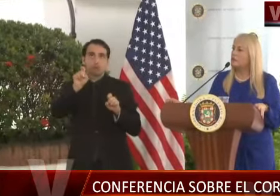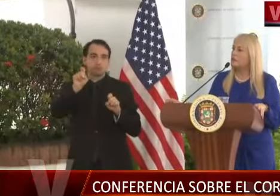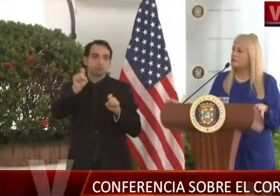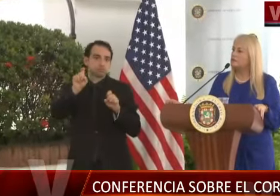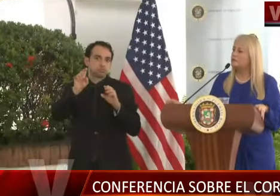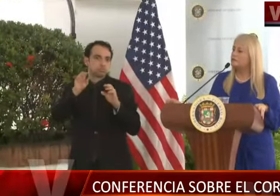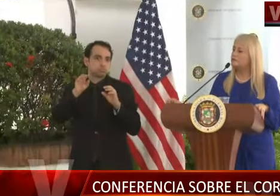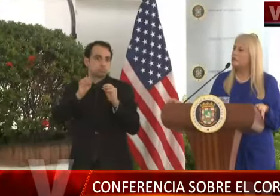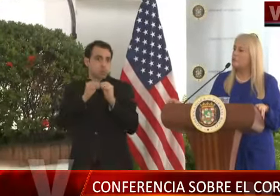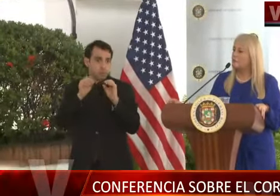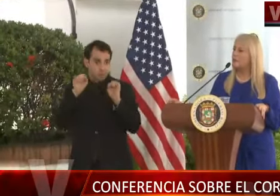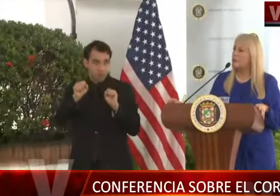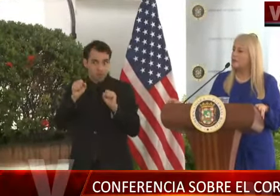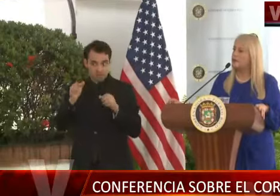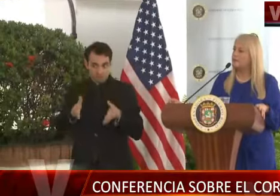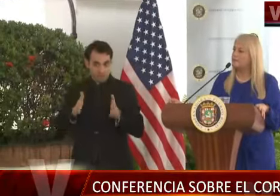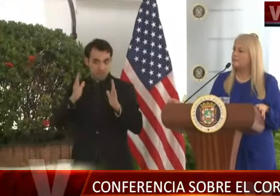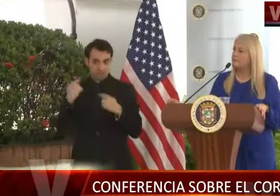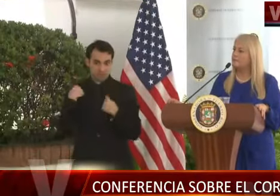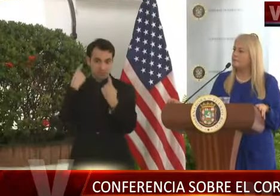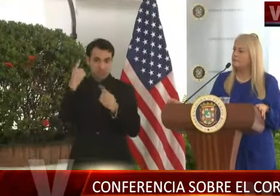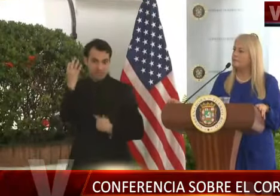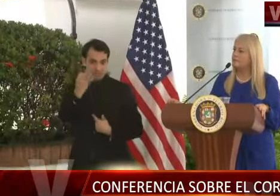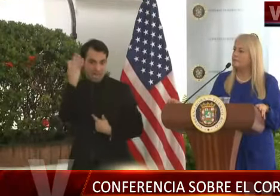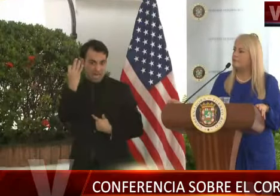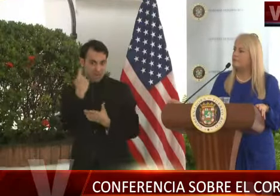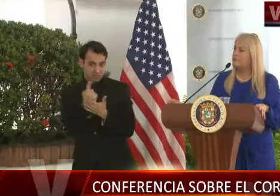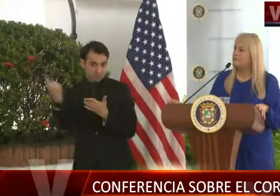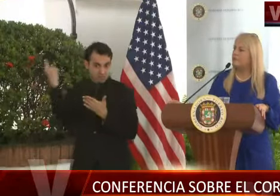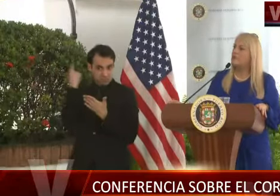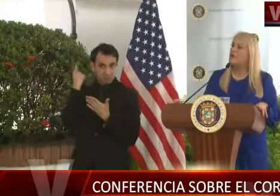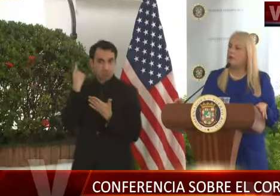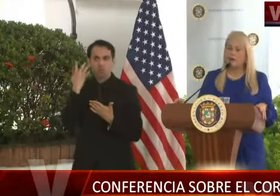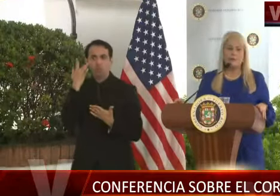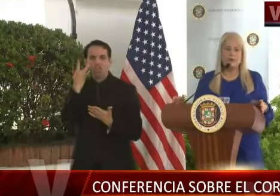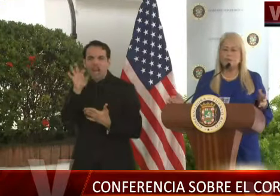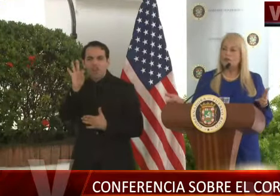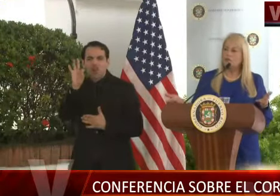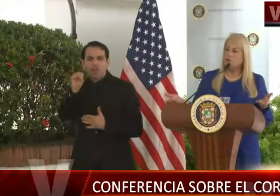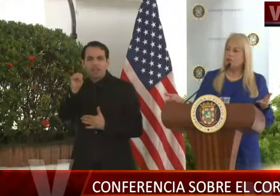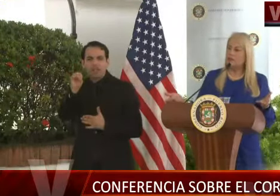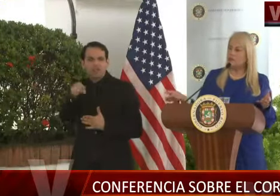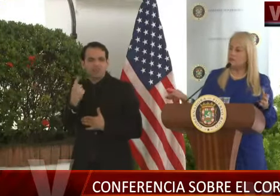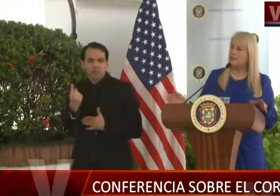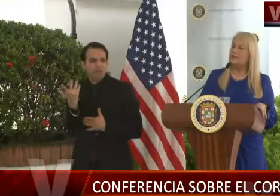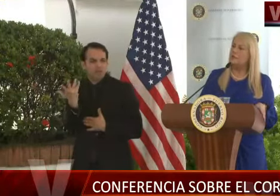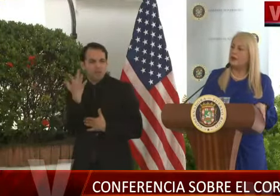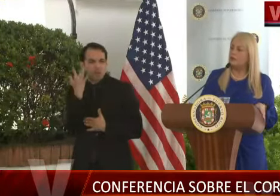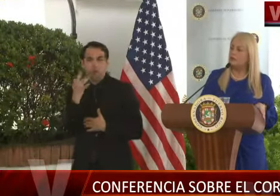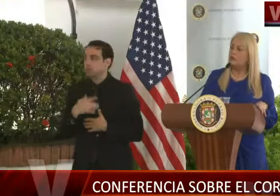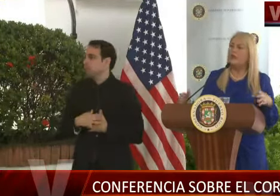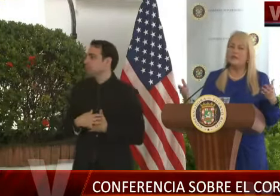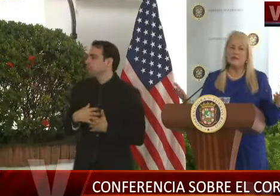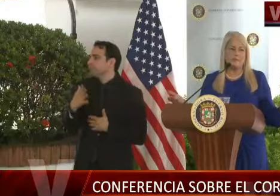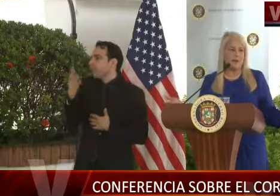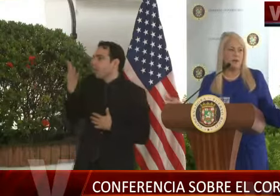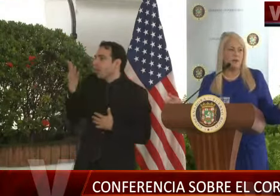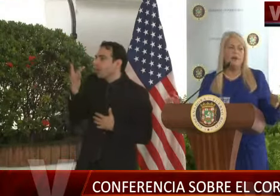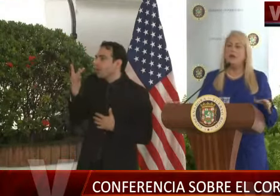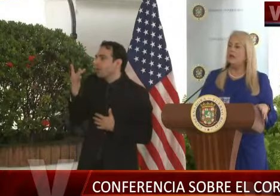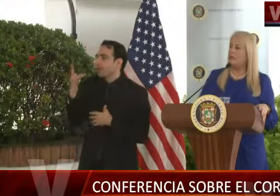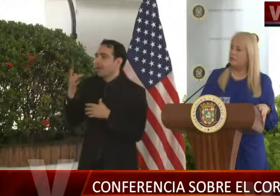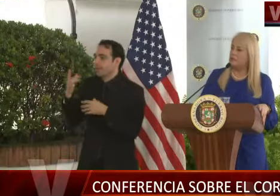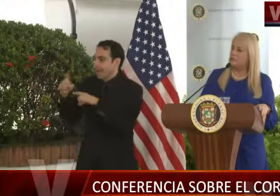tiene permiso para hacerlas desde el viernes pasado, solamente han hecho 90? Ok, porque son las que se han tomado, son las que han